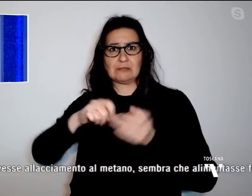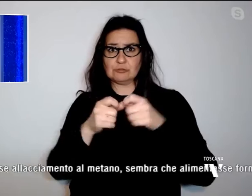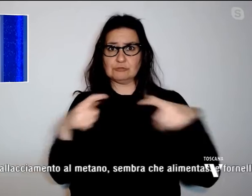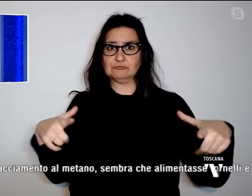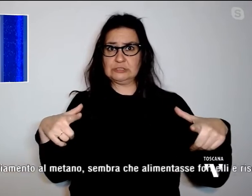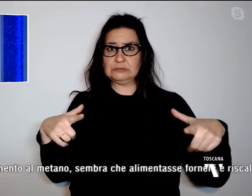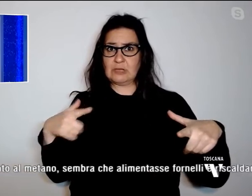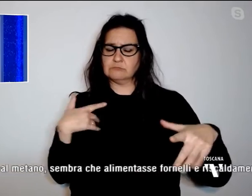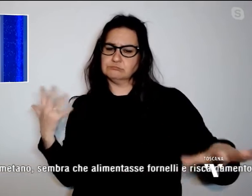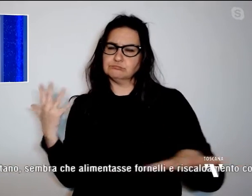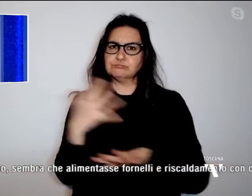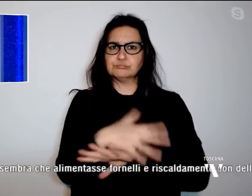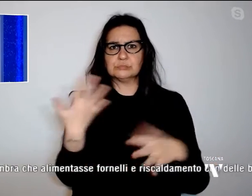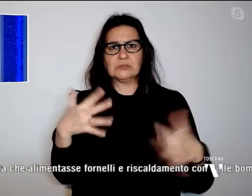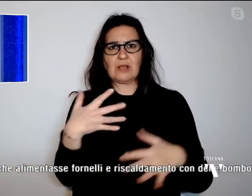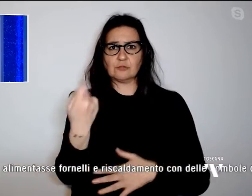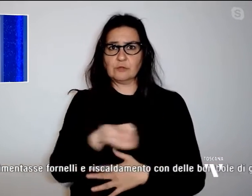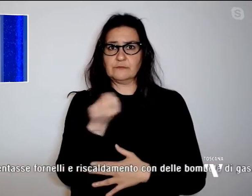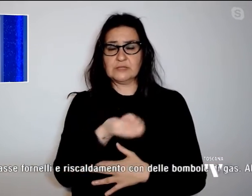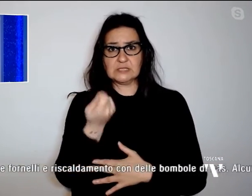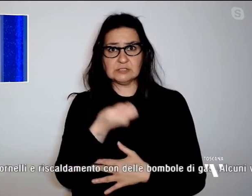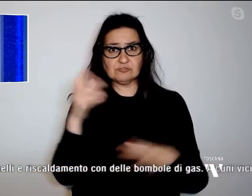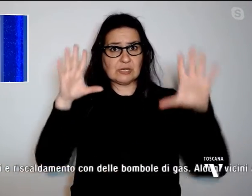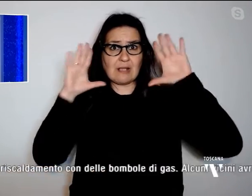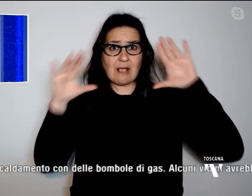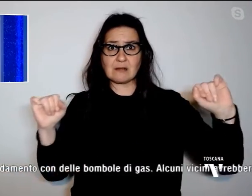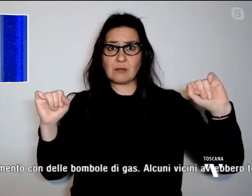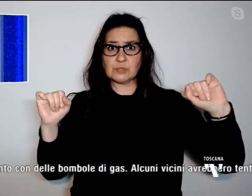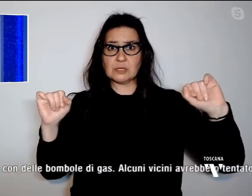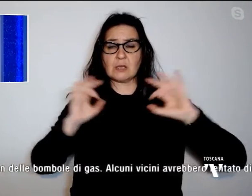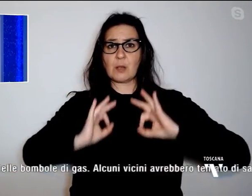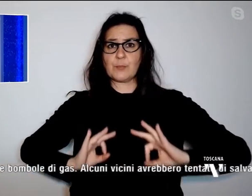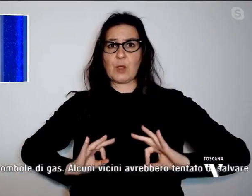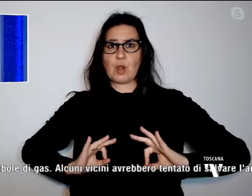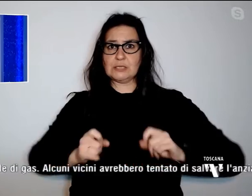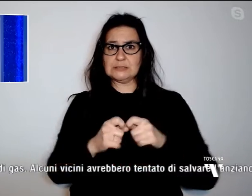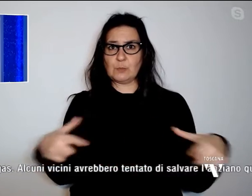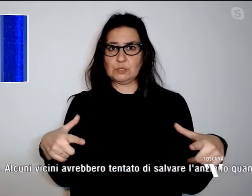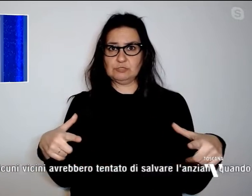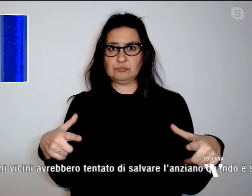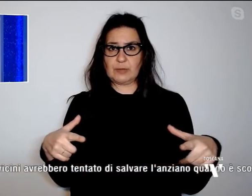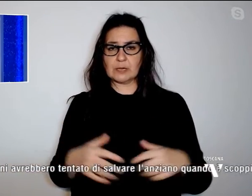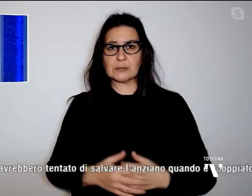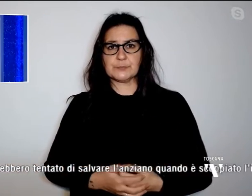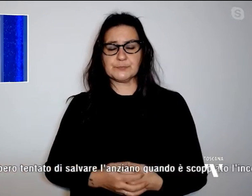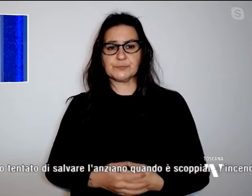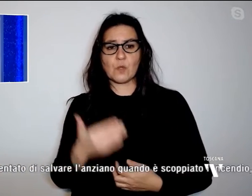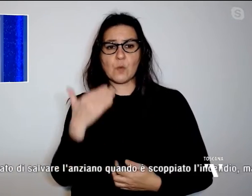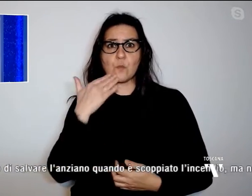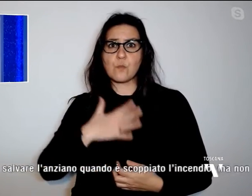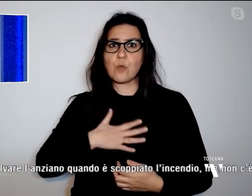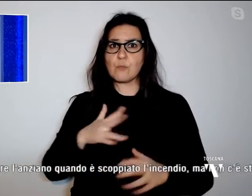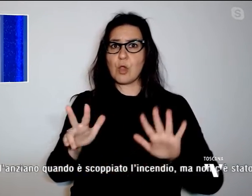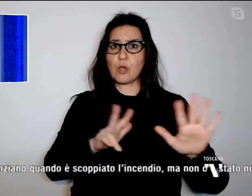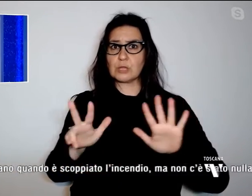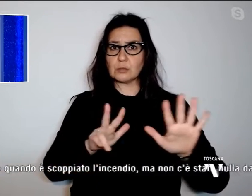intervenuti i vigili del fuoco, i carabinieri e la polizia municipale. L'88enne, che pare non